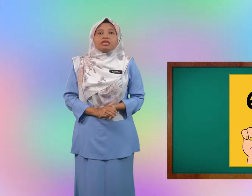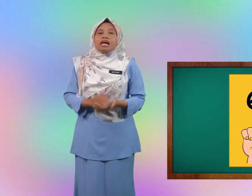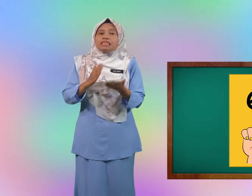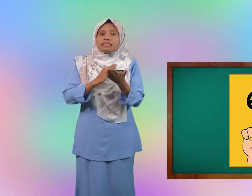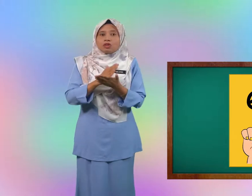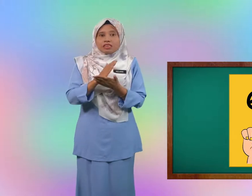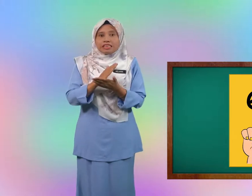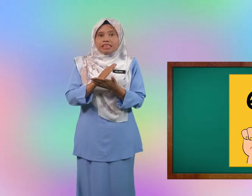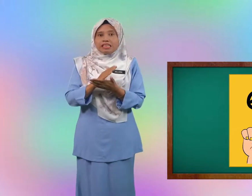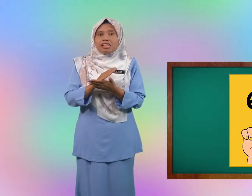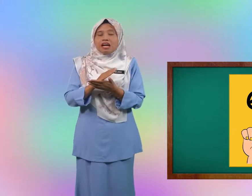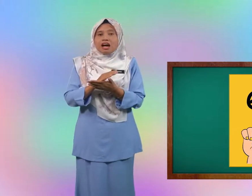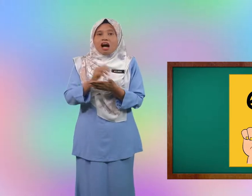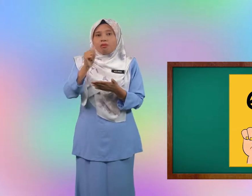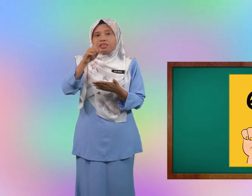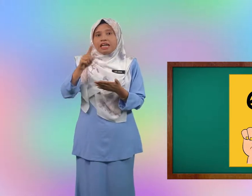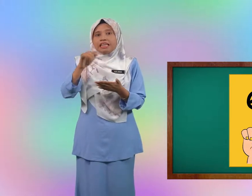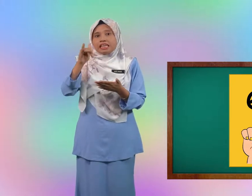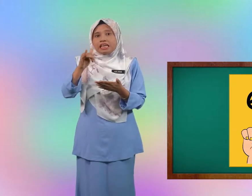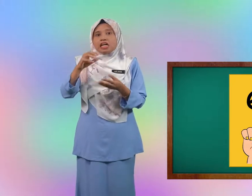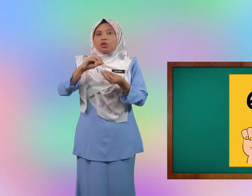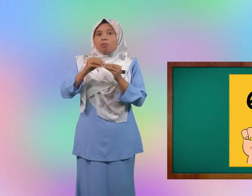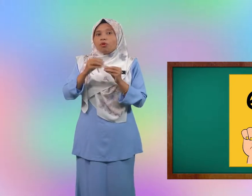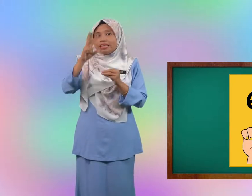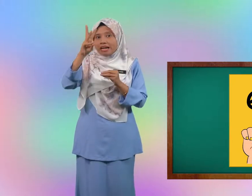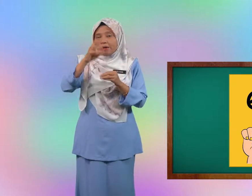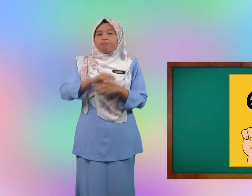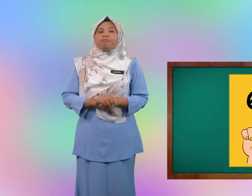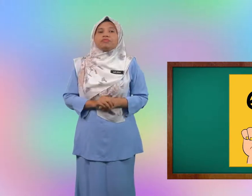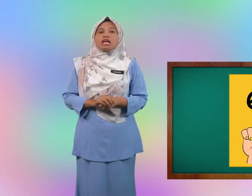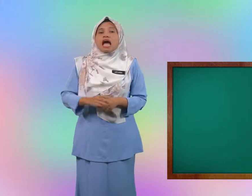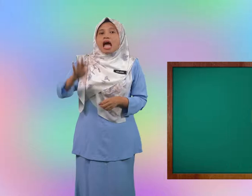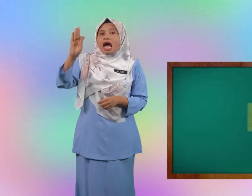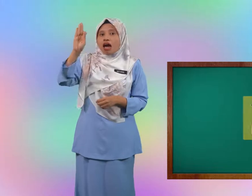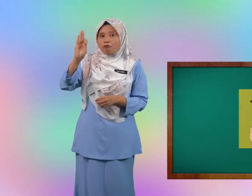Seterusnya abjad yang nombor enam. F.